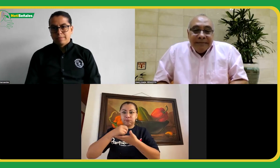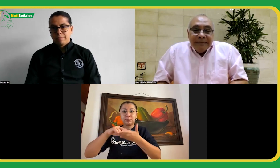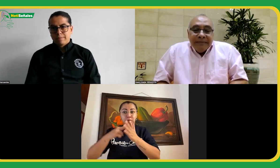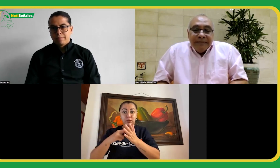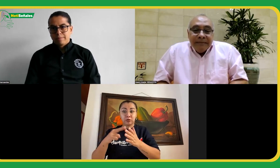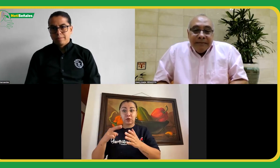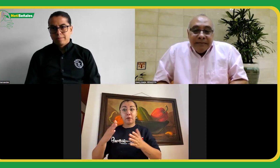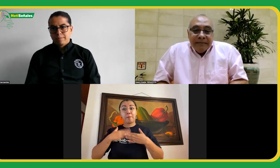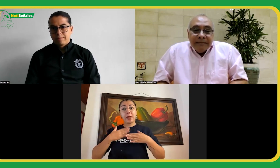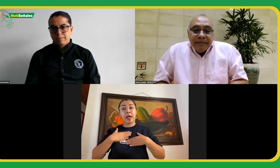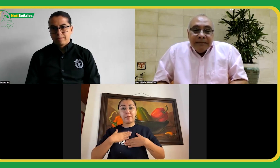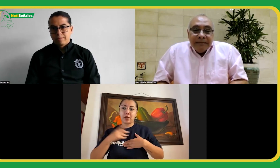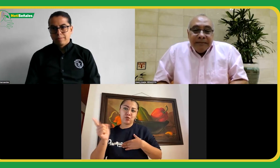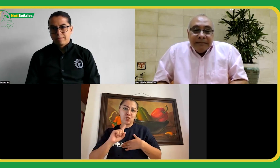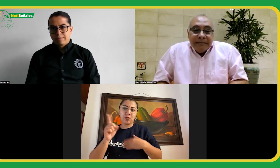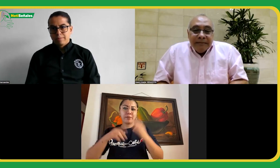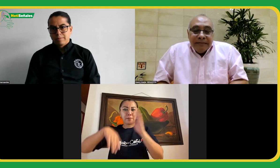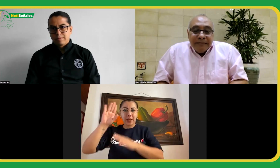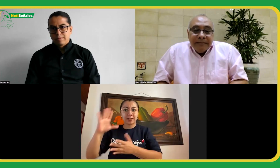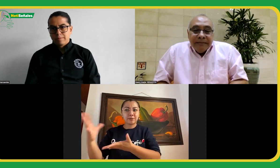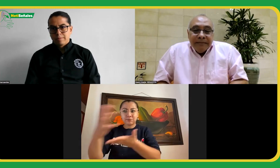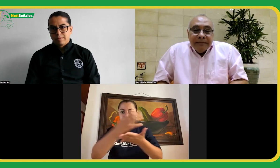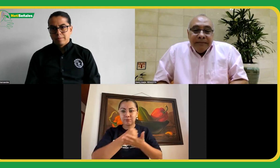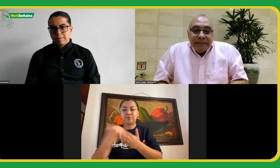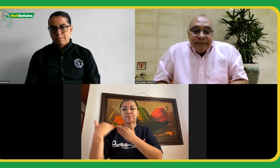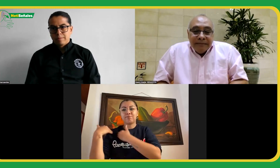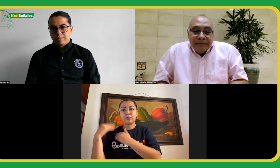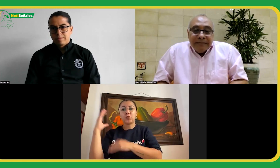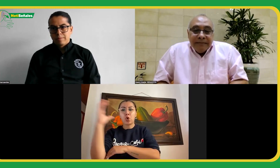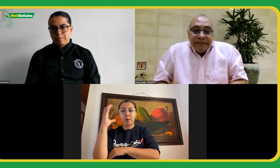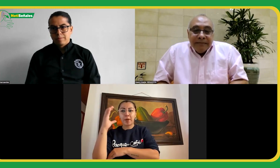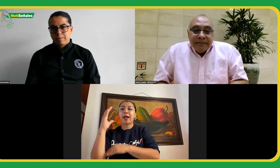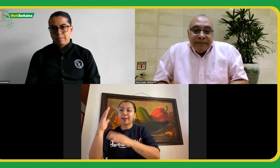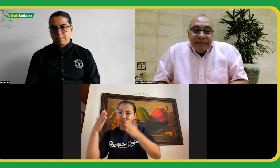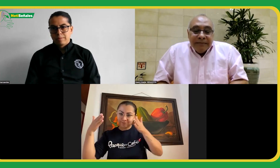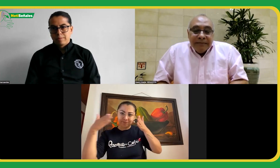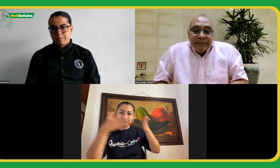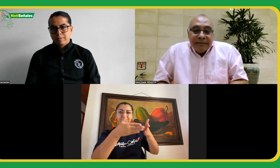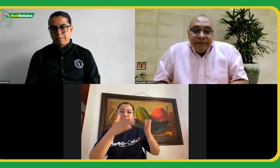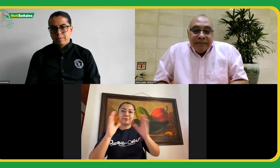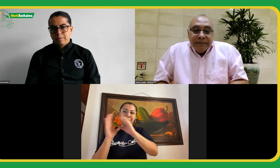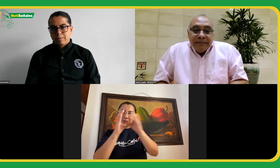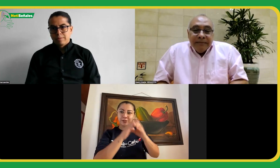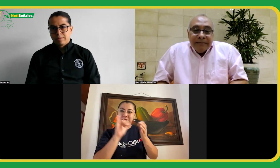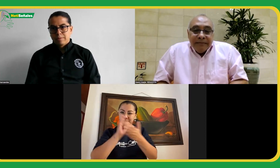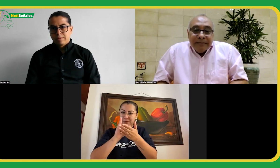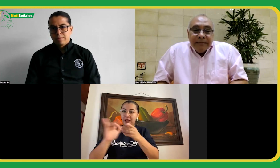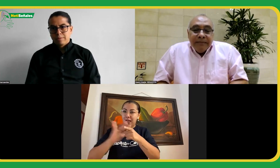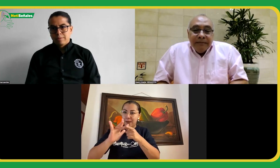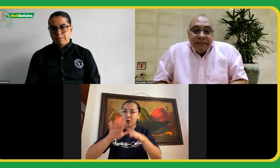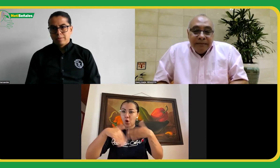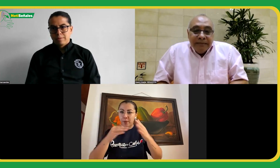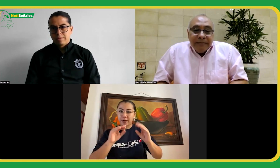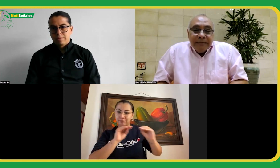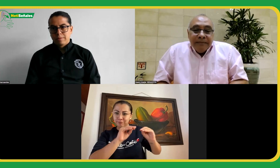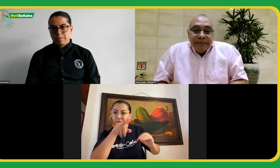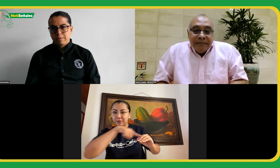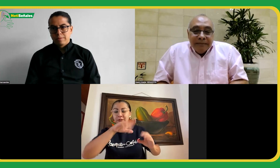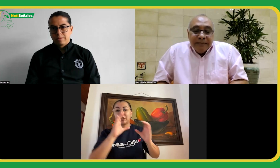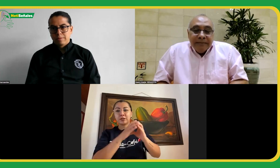esta información y pues no es para beneficio propio obviamente tenemos la responsabilidad con las asociaciones de Colombia para poder hacer esa